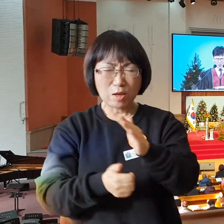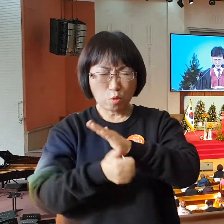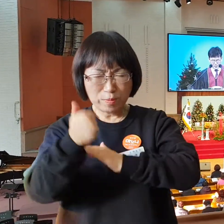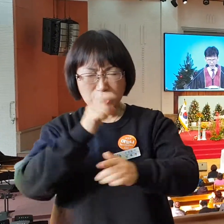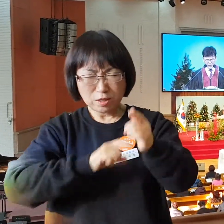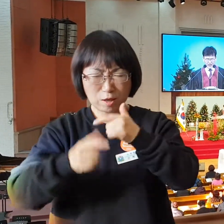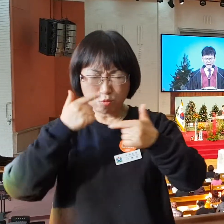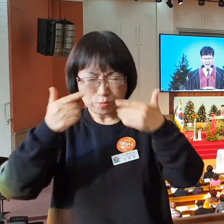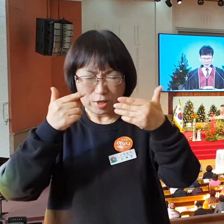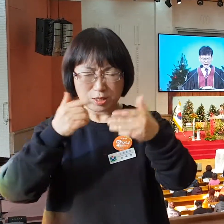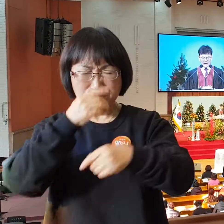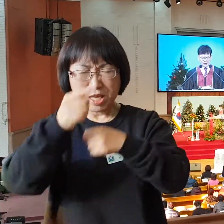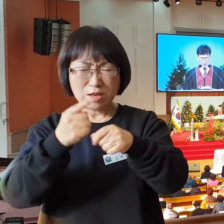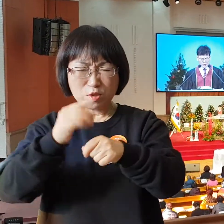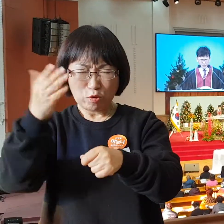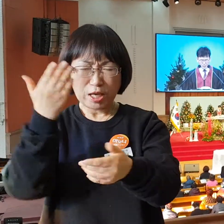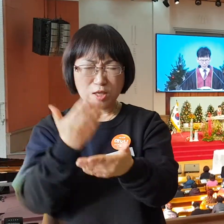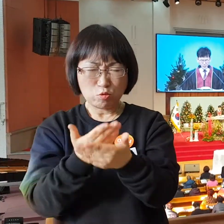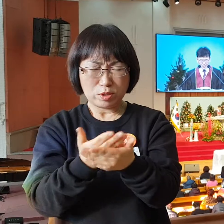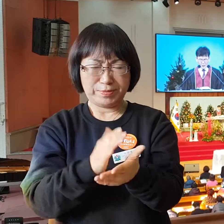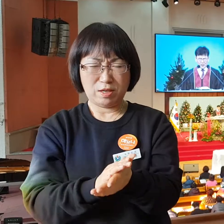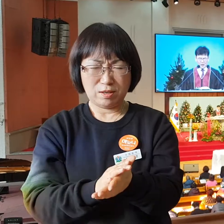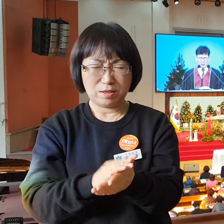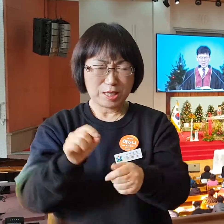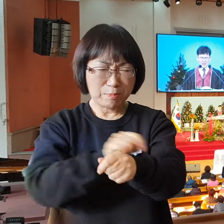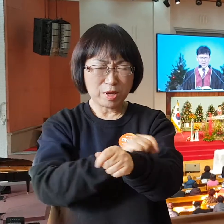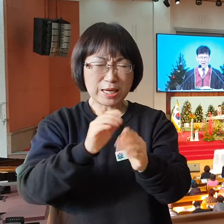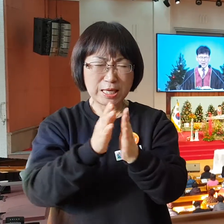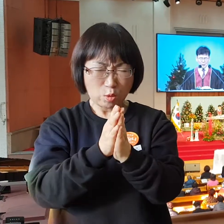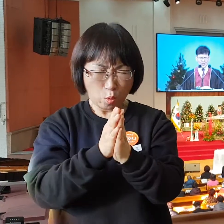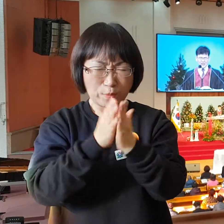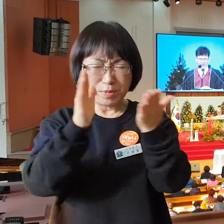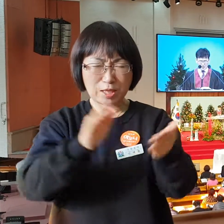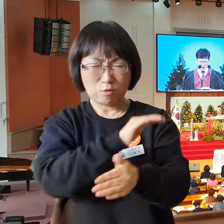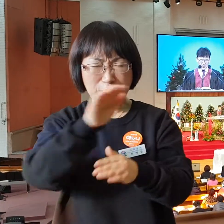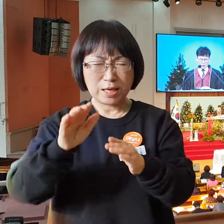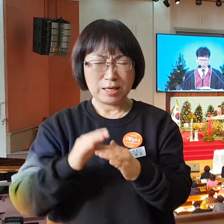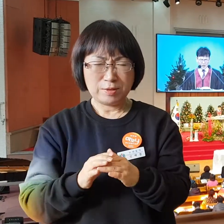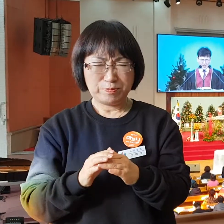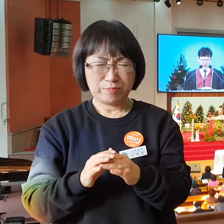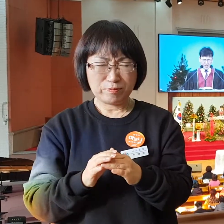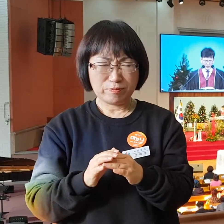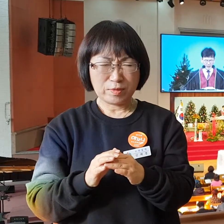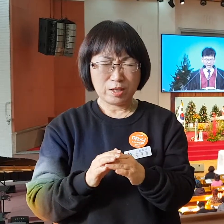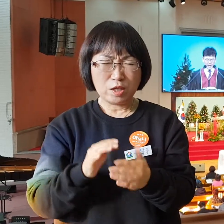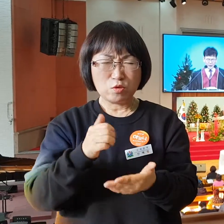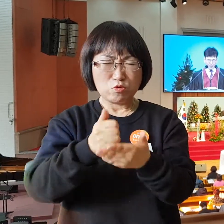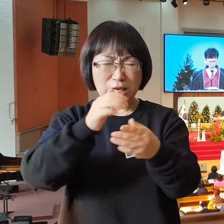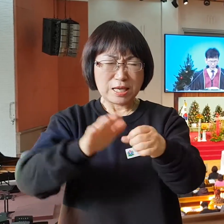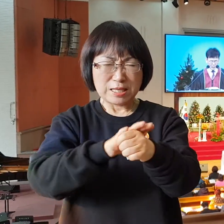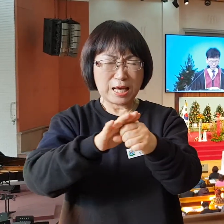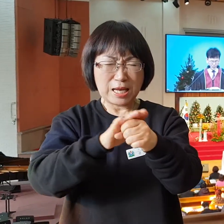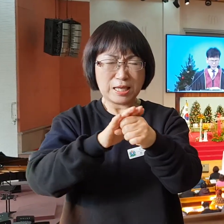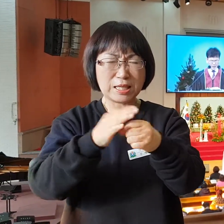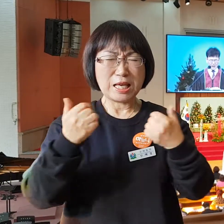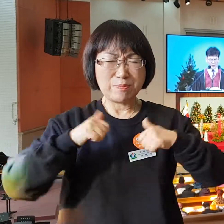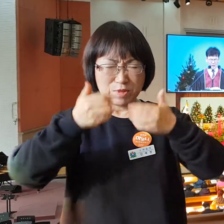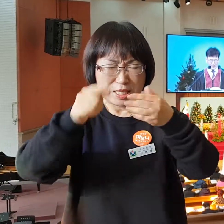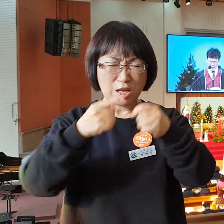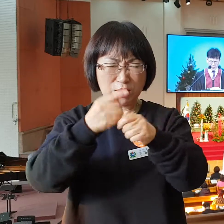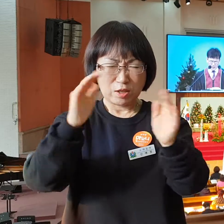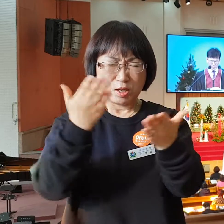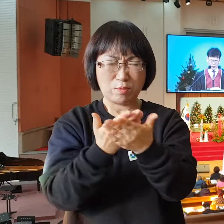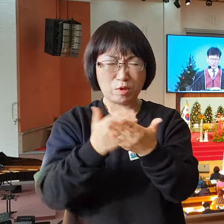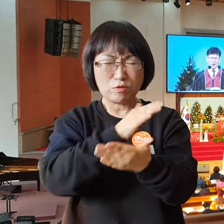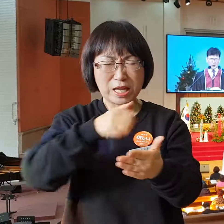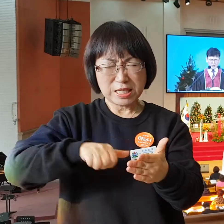소망이 더 분명해지며 한 해가 되게 하여 주시옵소서 특별히 기도합니다. 우리의 자녀들이 주의 사랑을 잃는 한 해가 되기를 원하오니 아버지